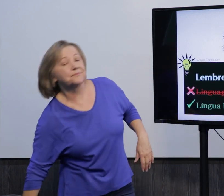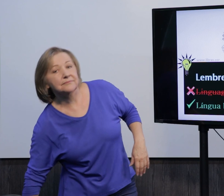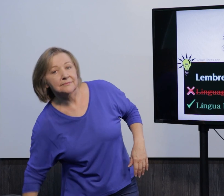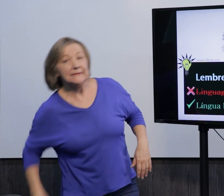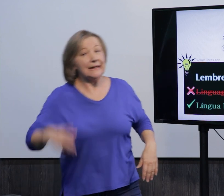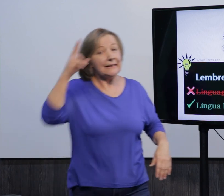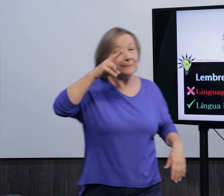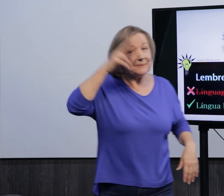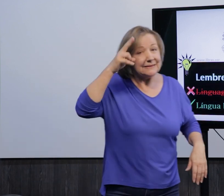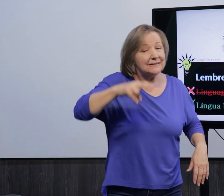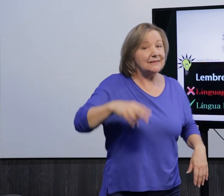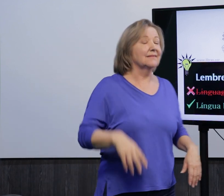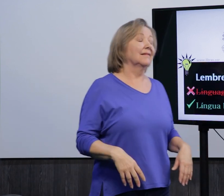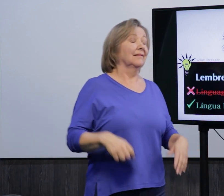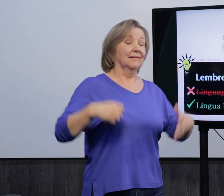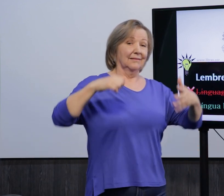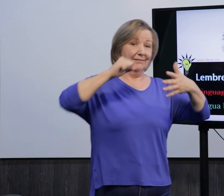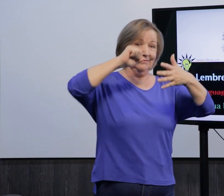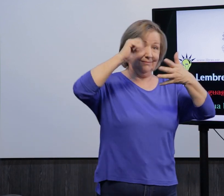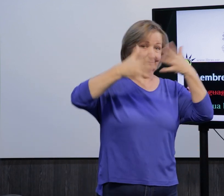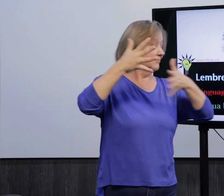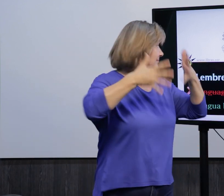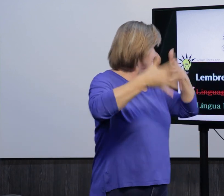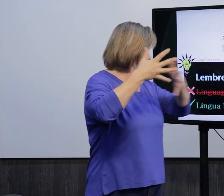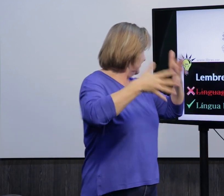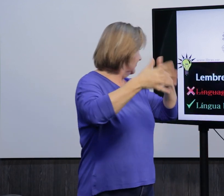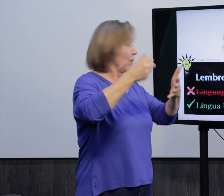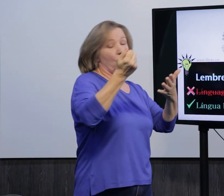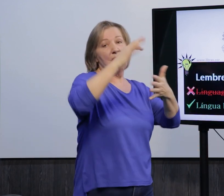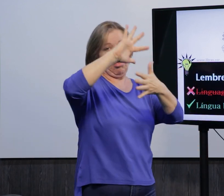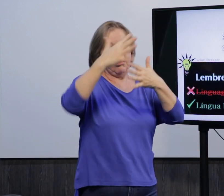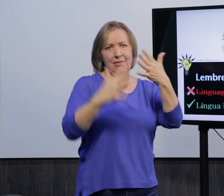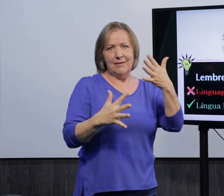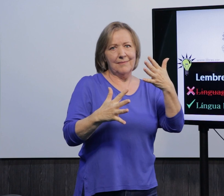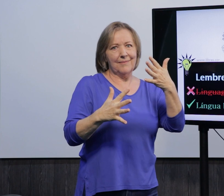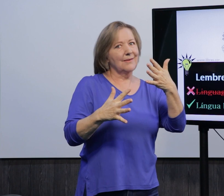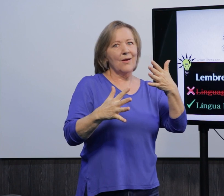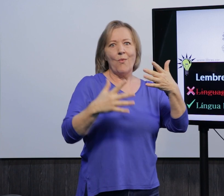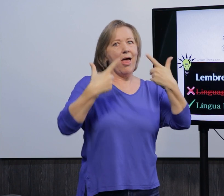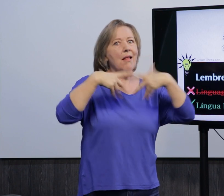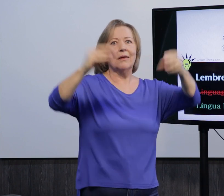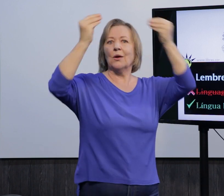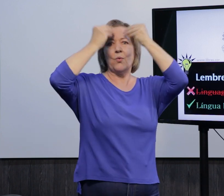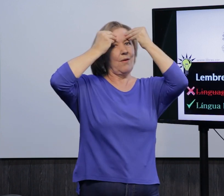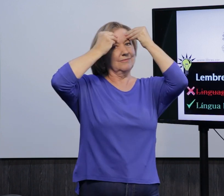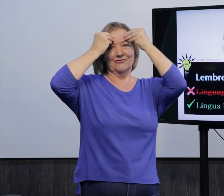Então, lembre-se, a libras, a libras, ela não é uma linguagem,